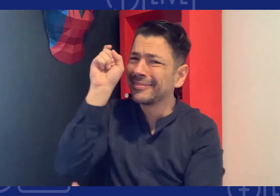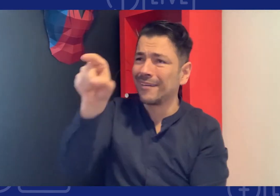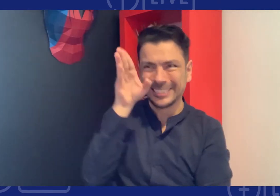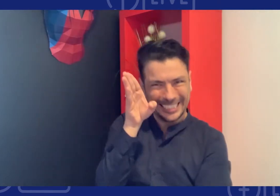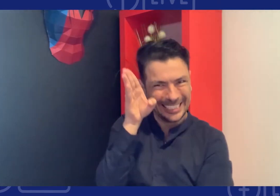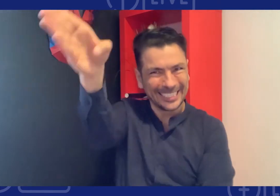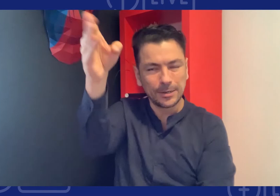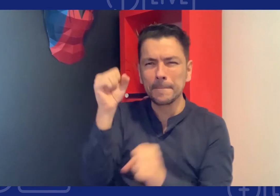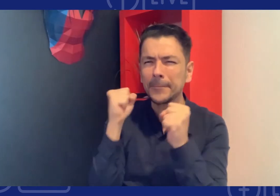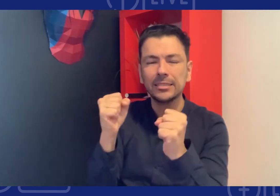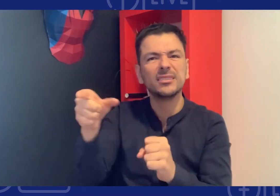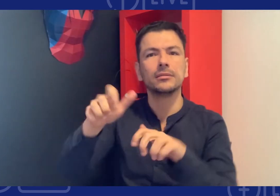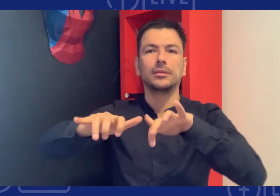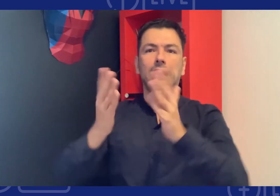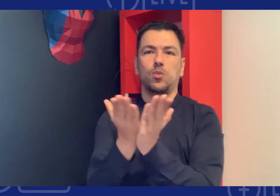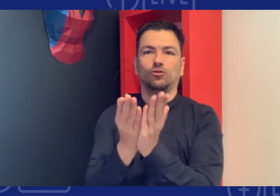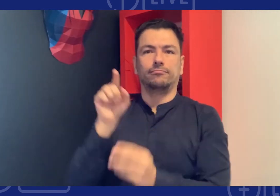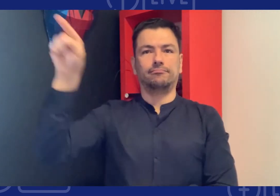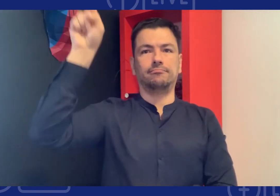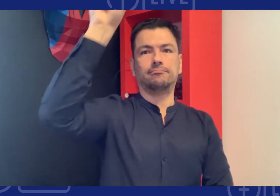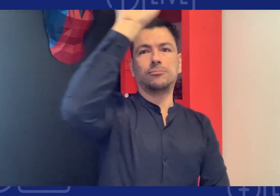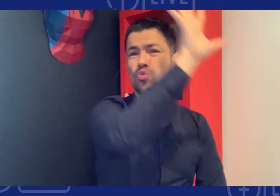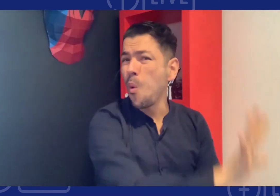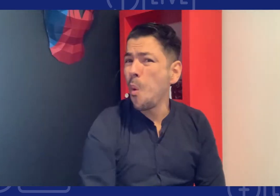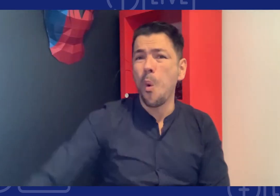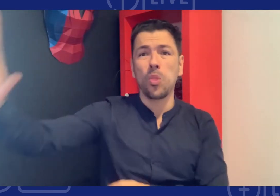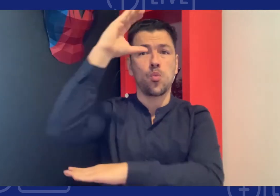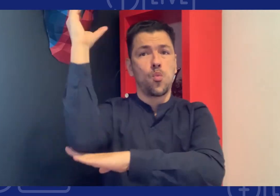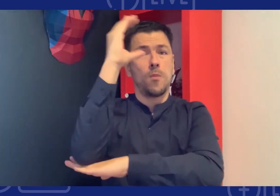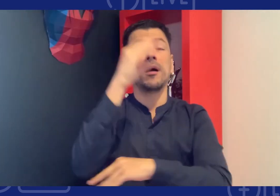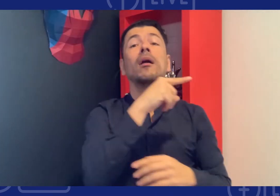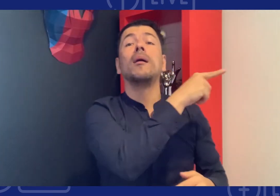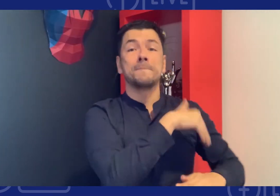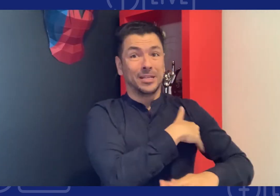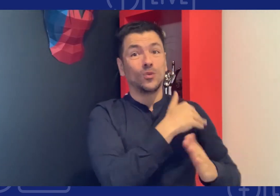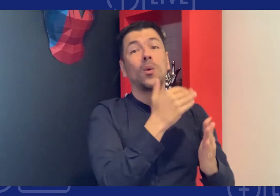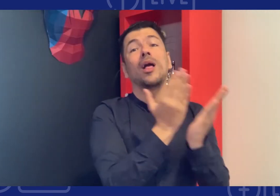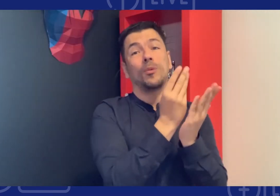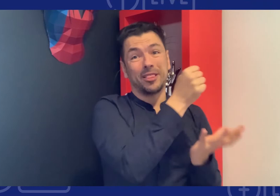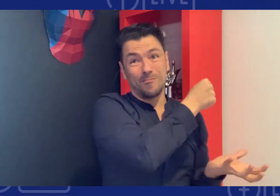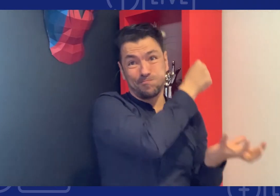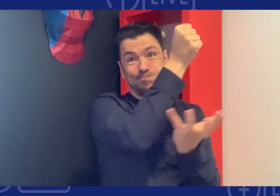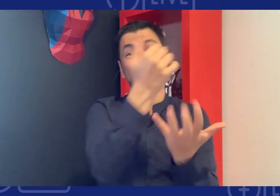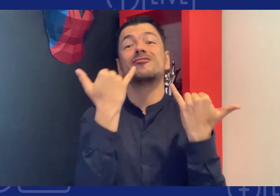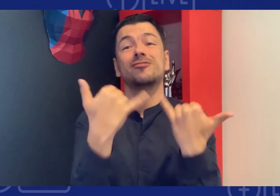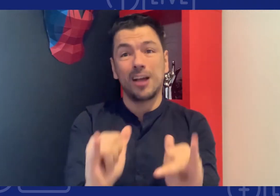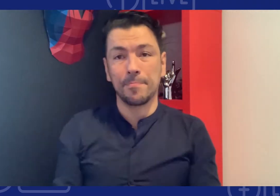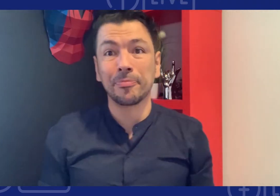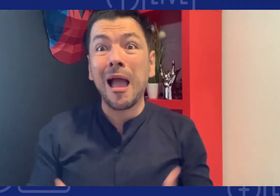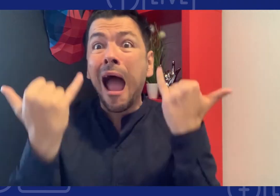esta movilización es el derecho de las personas sordas debemos dirigirnos en especial a las secretarías de educación de